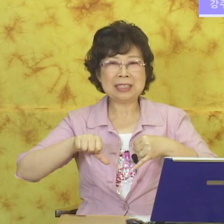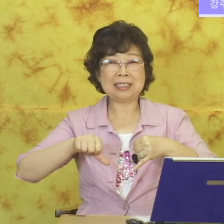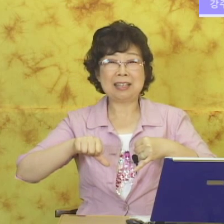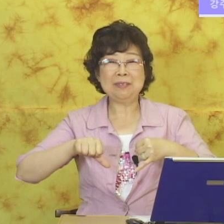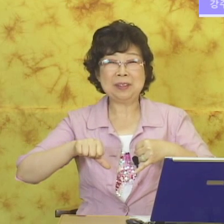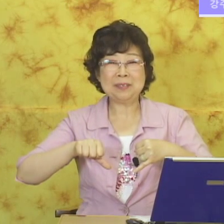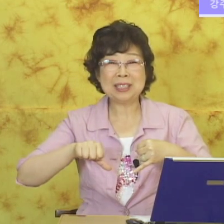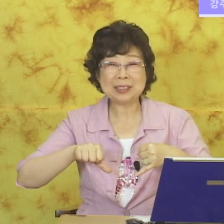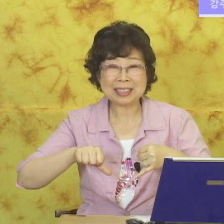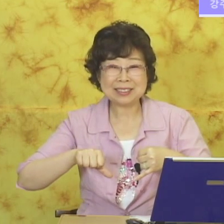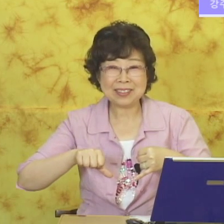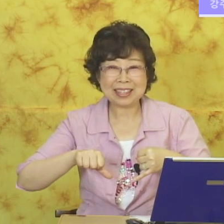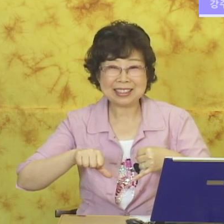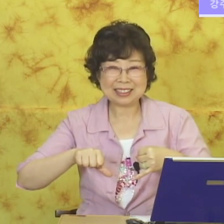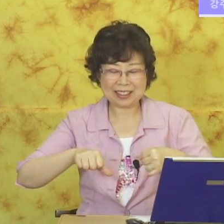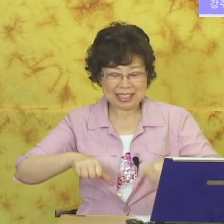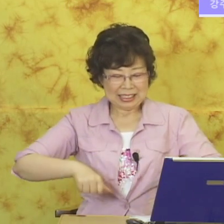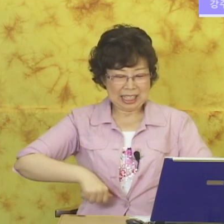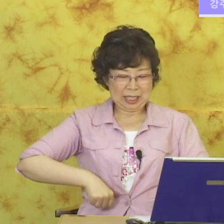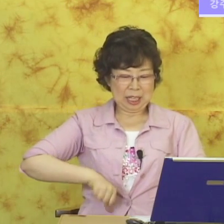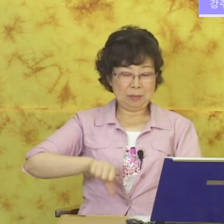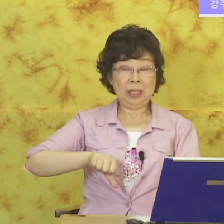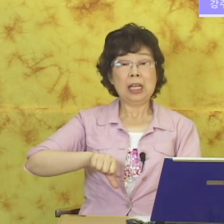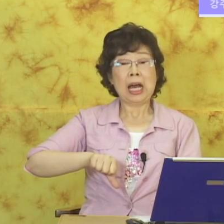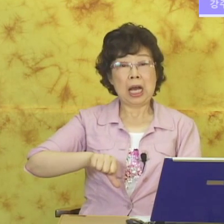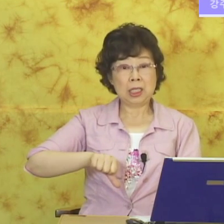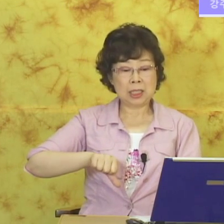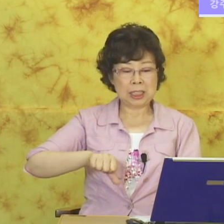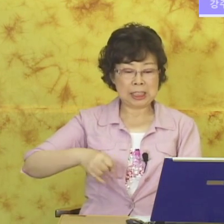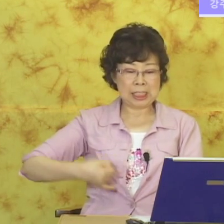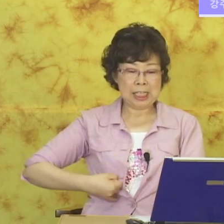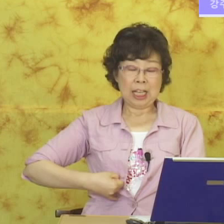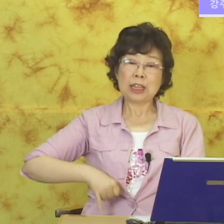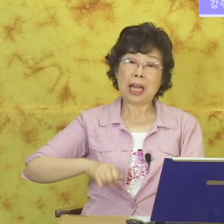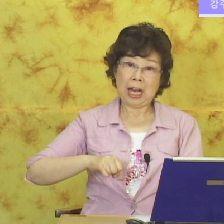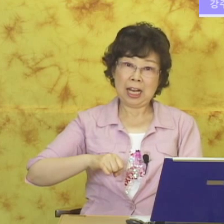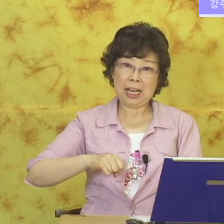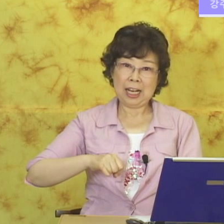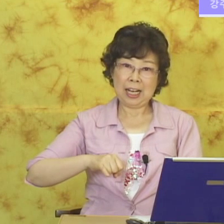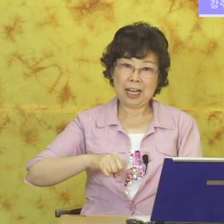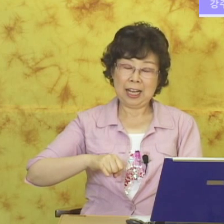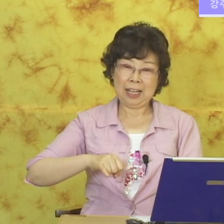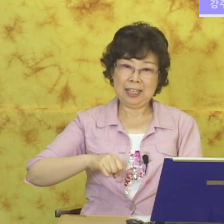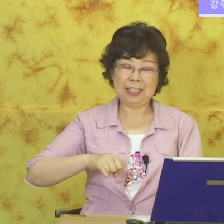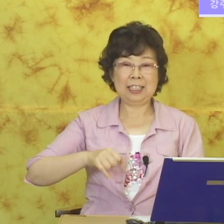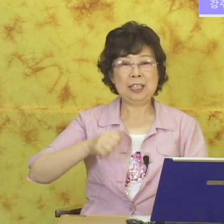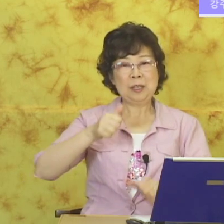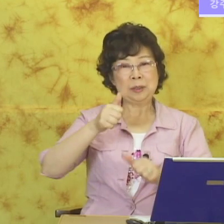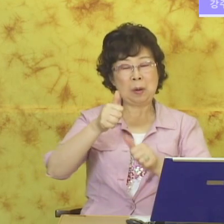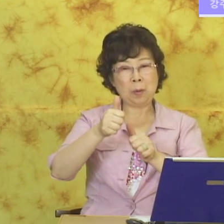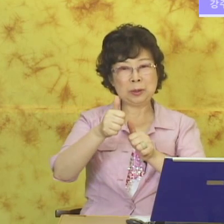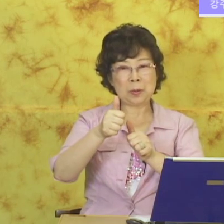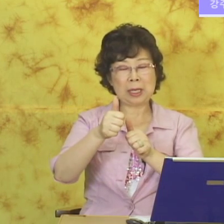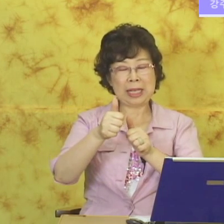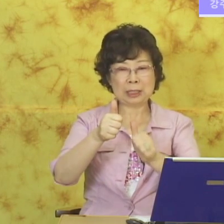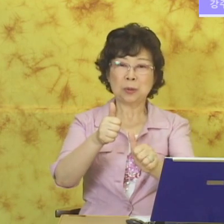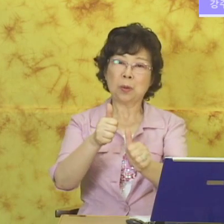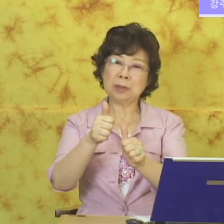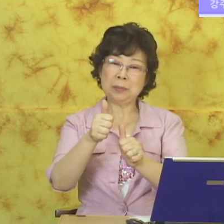까지 다르면 얼마나 좋겠습니까. 그렇죠. 자. 이렇게 하면 아들. 딸. 예. 그 다음 5번 손가락. 양손 5번을